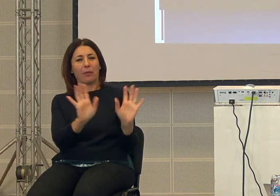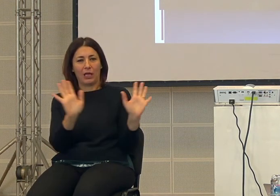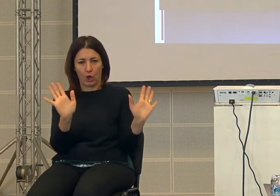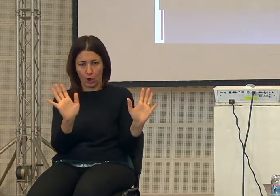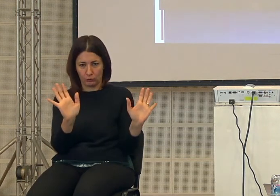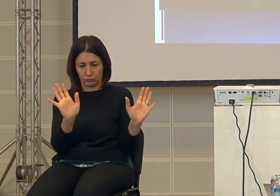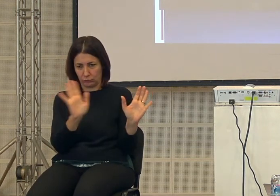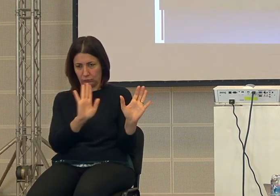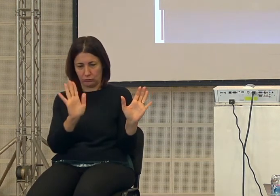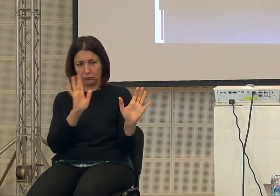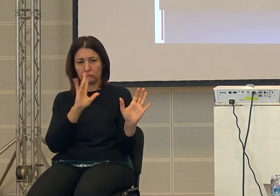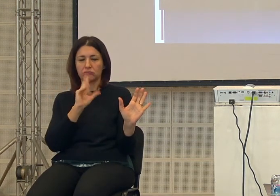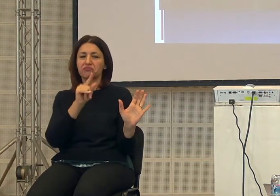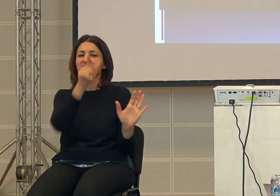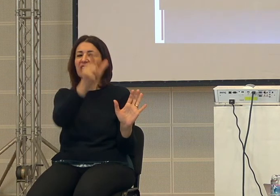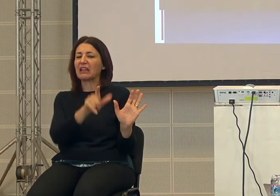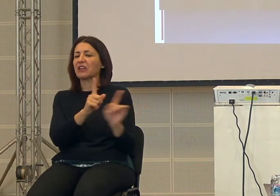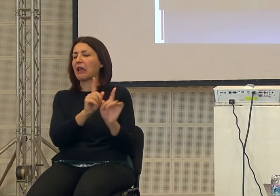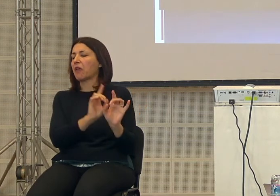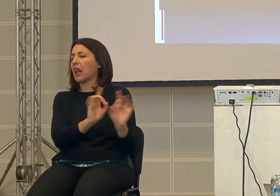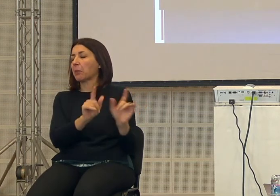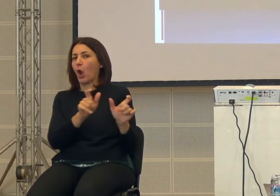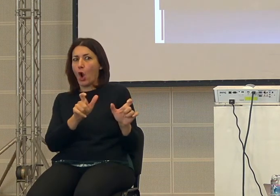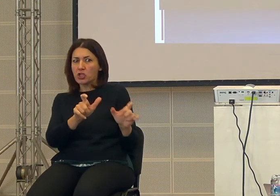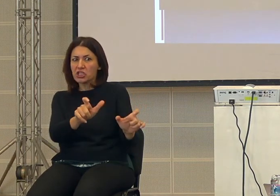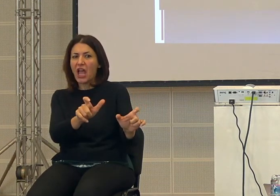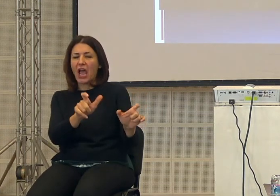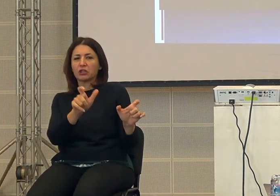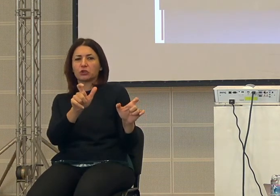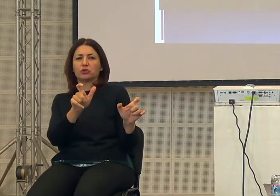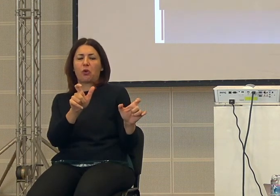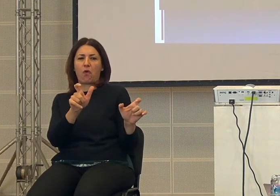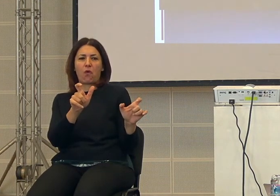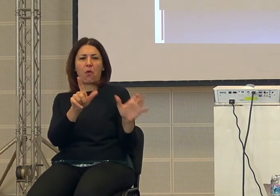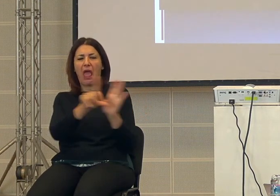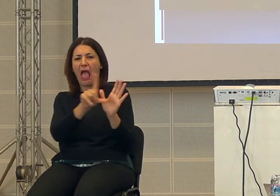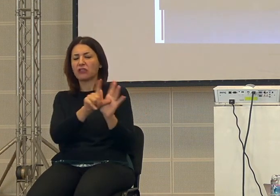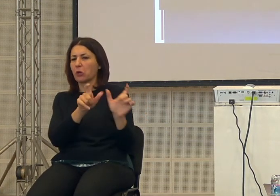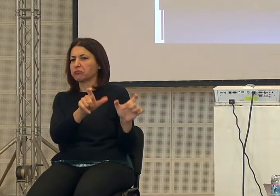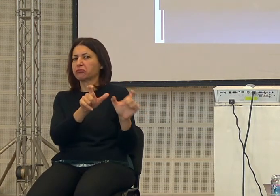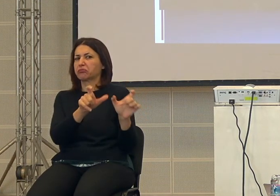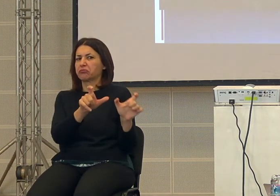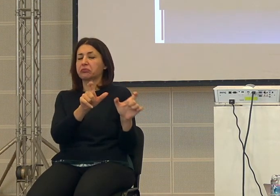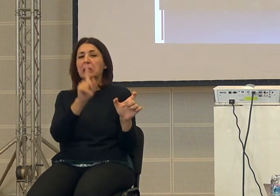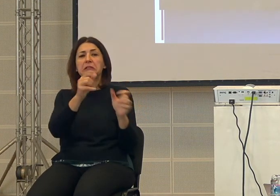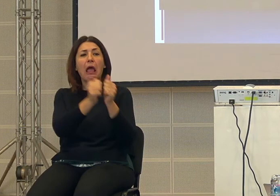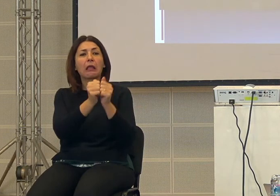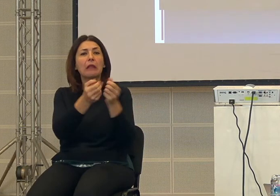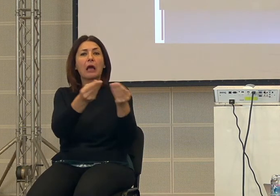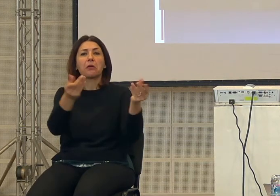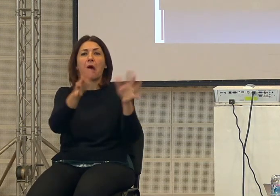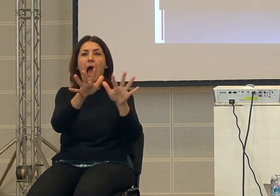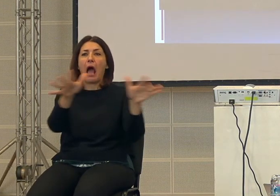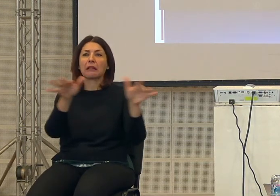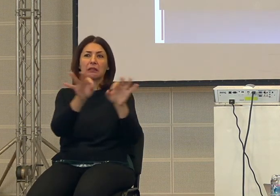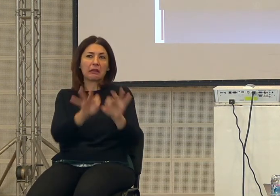cioè l'individuo deve essere libero non deve essere costretto allo Stato deve essere libero nel momento in cui non danneggia gli altri ovviamente c'è un